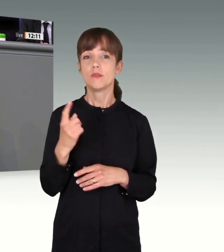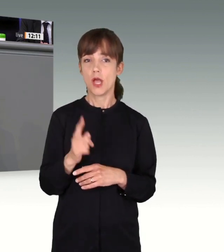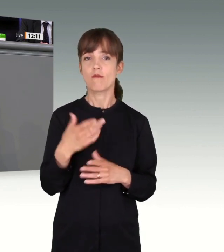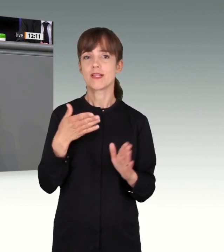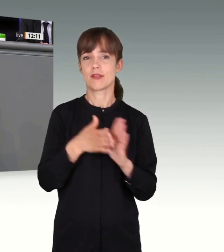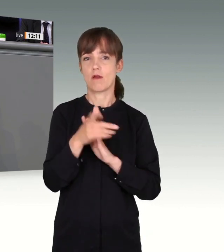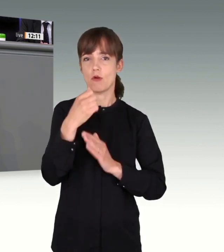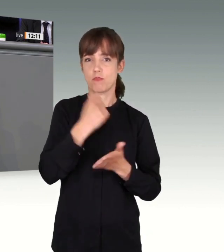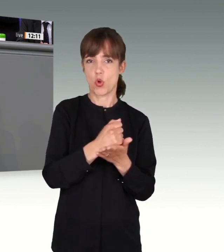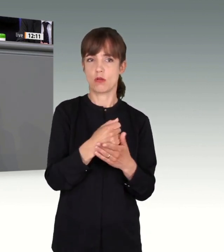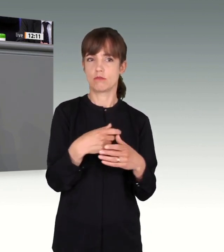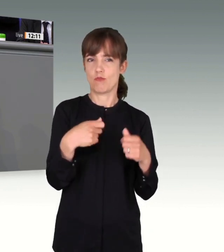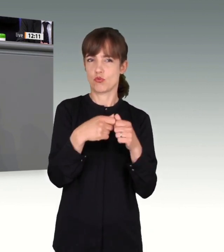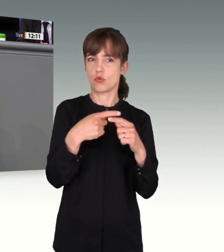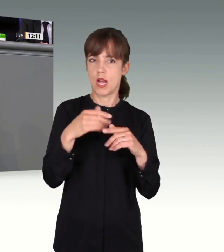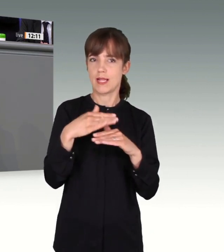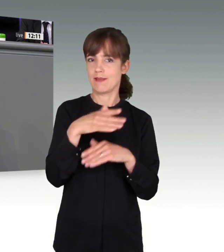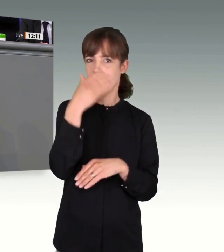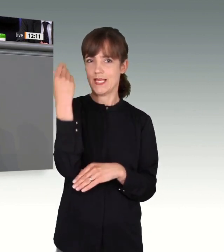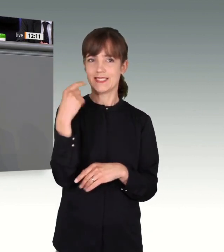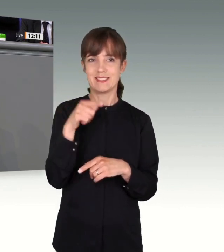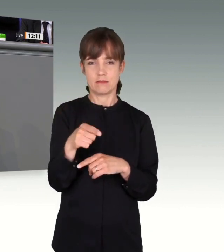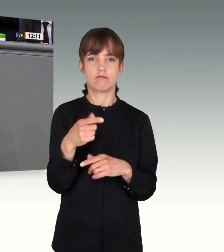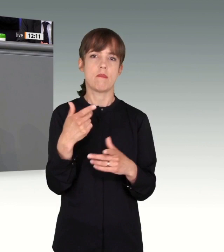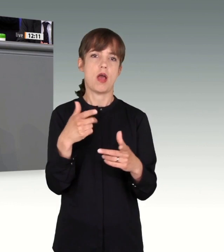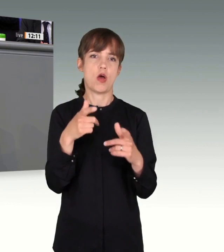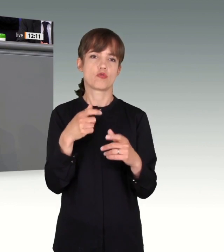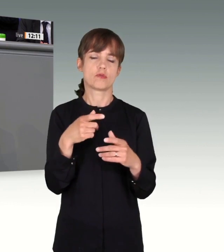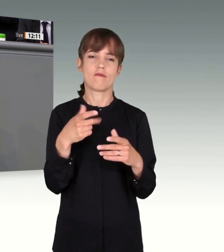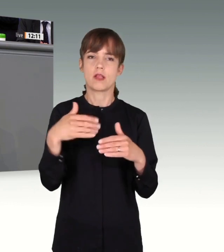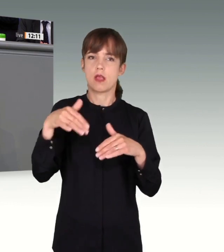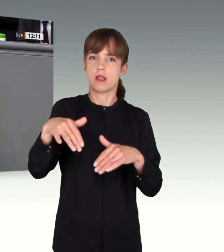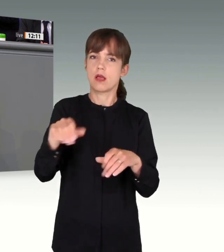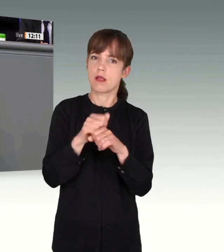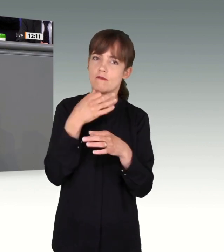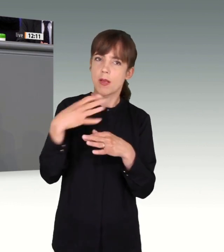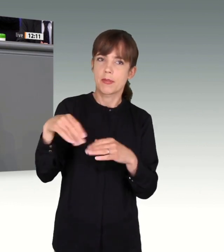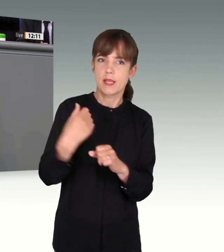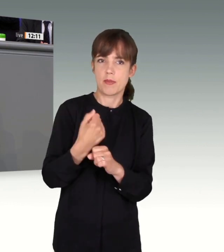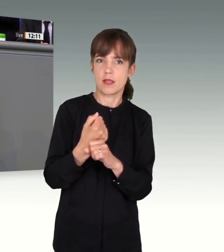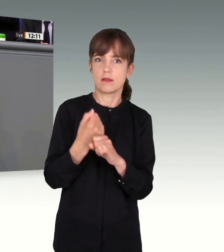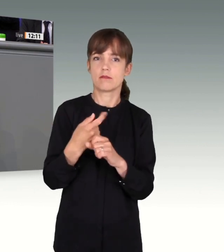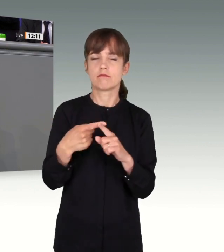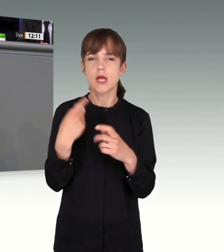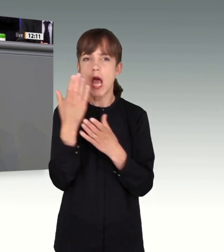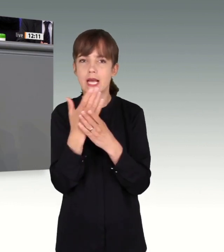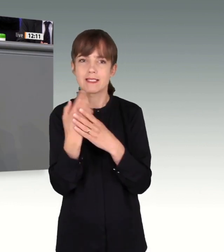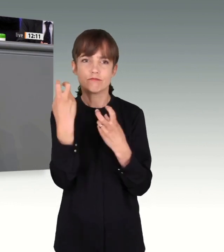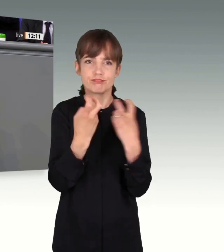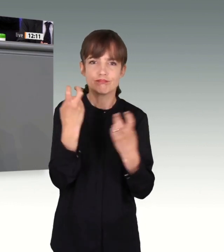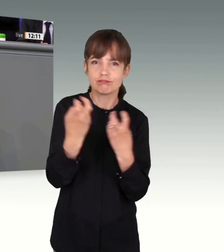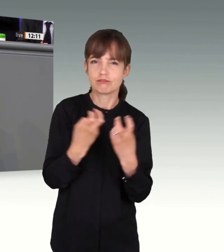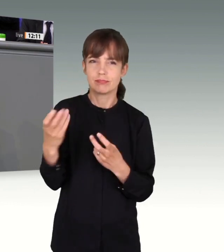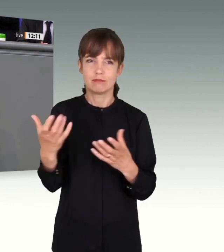sind an dem Abend nach Potsdam gefahren. Auf dem Rückweg haben wir von diesem Anschlag gehört. Ich war am 20. Dezember dann selbst auf dem